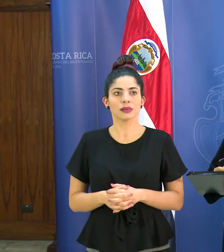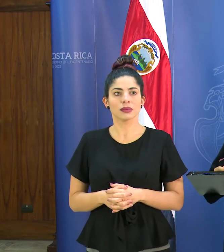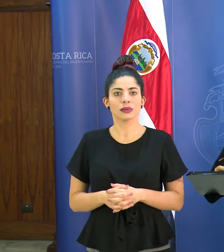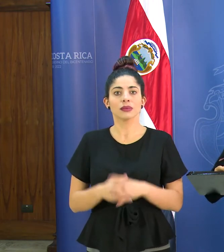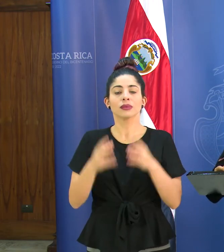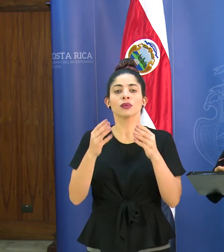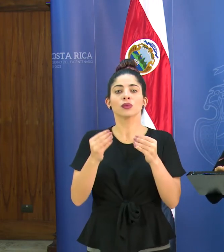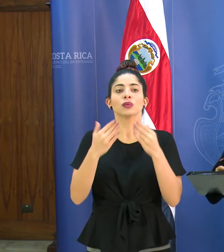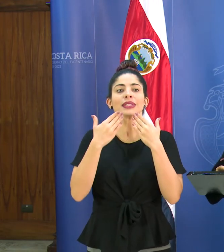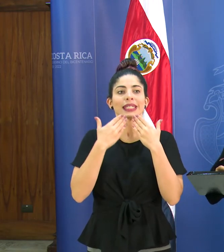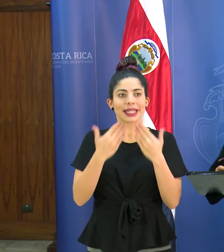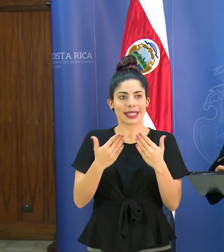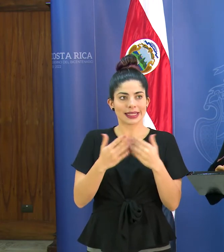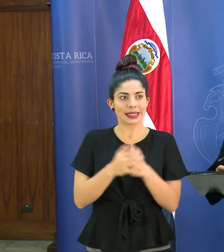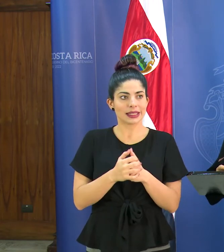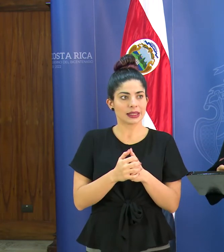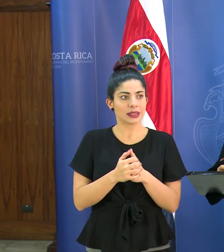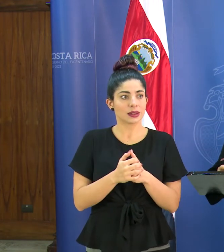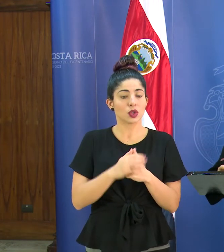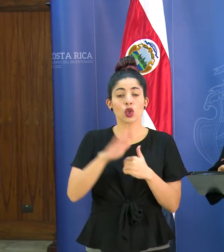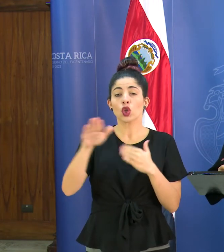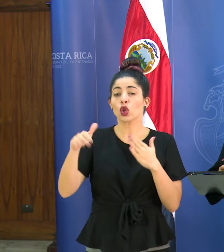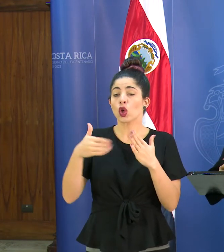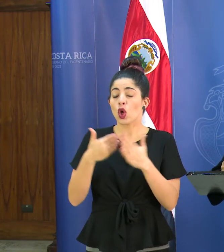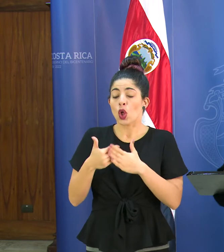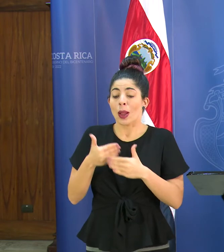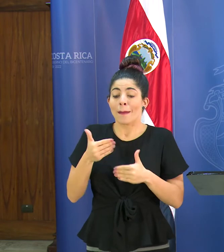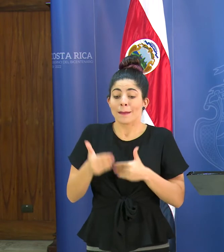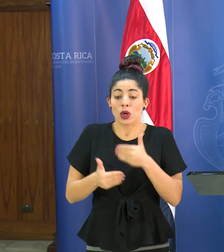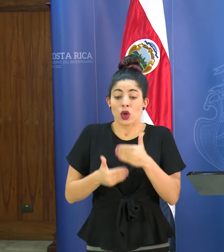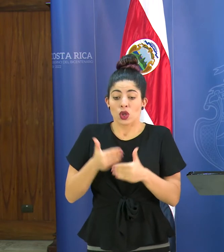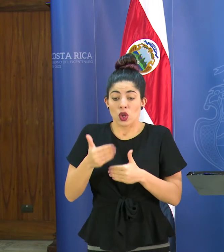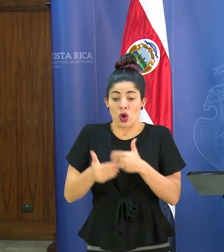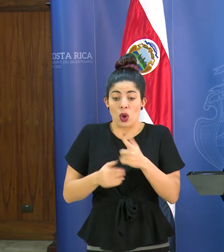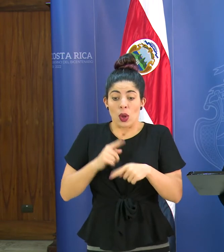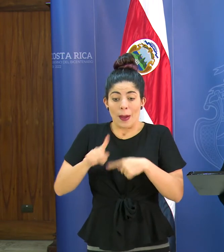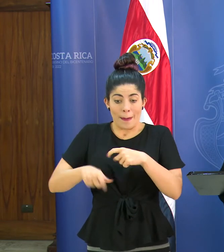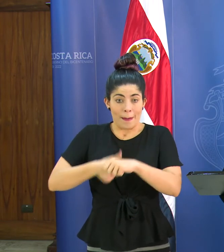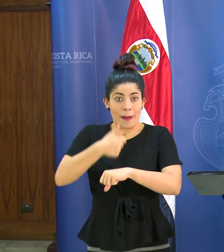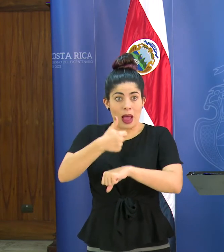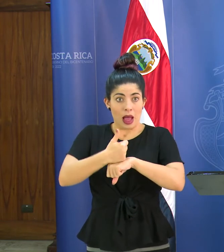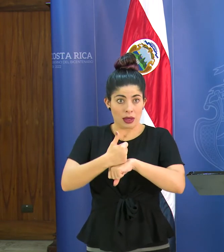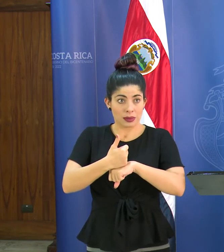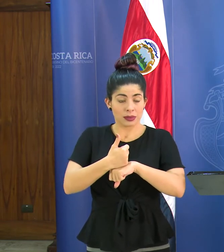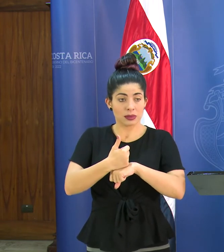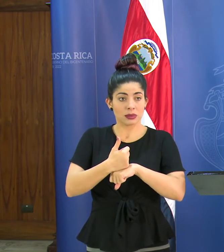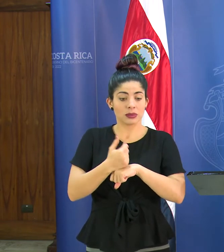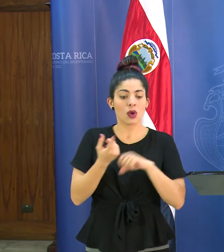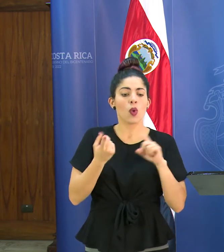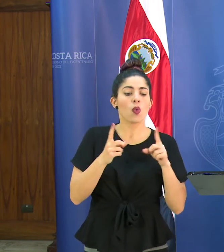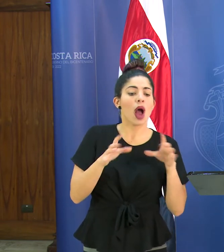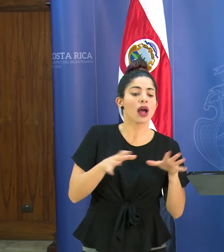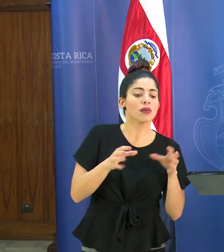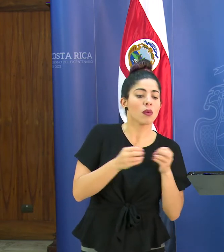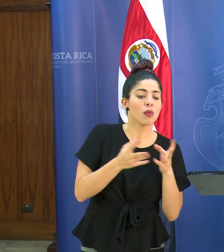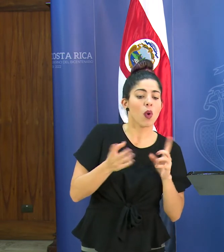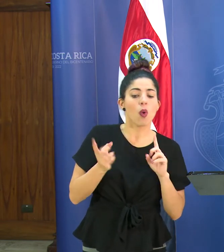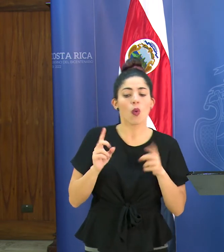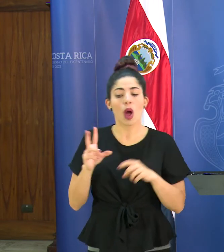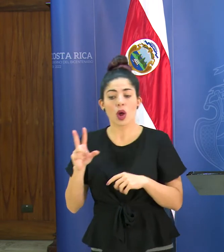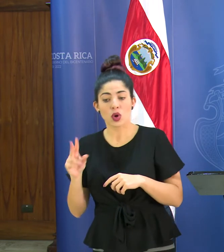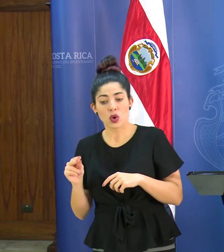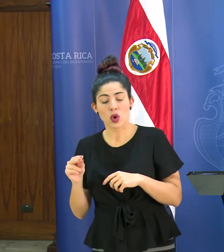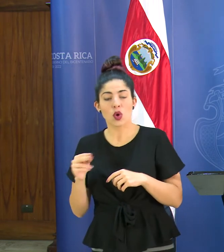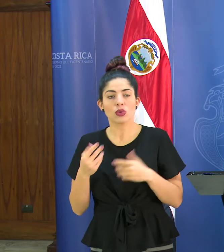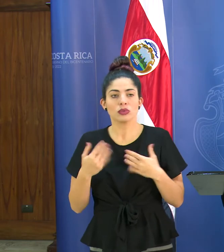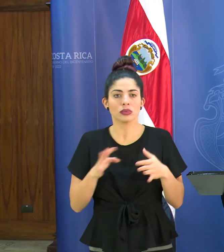muchas gracias todos los protocolos que vamos a definir de qué es evento masivo y bueno los estamos haciendo